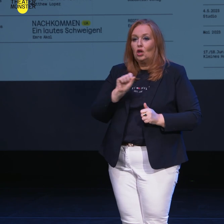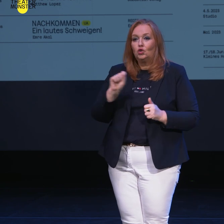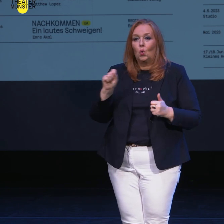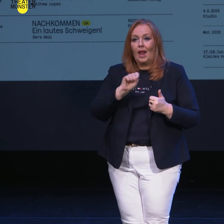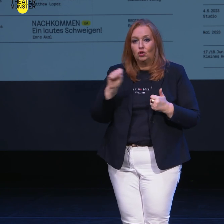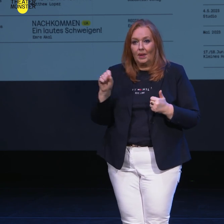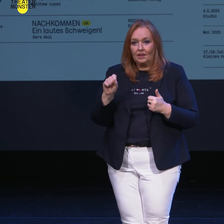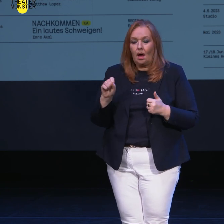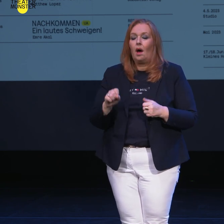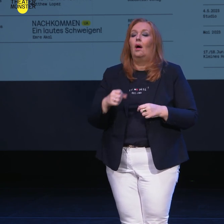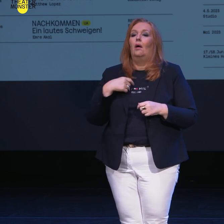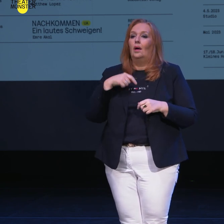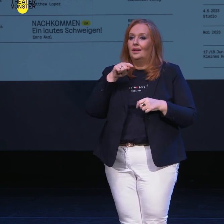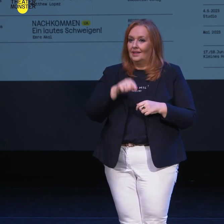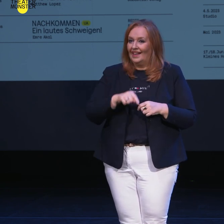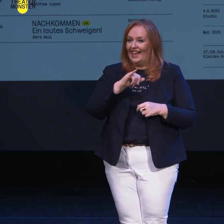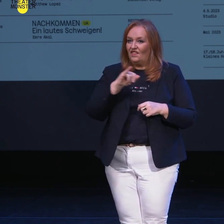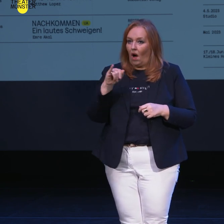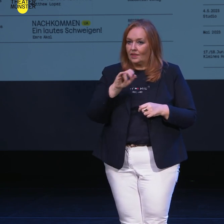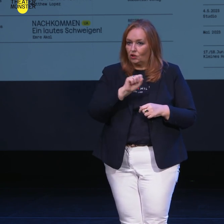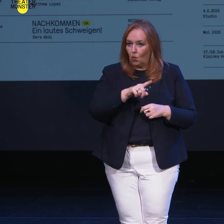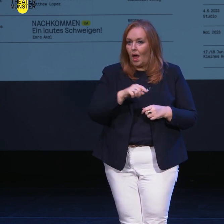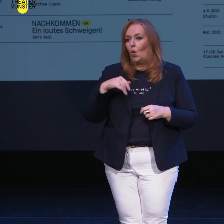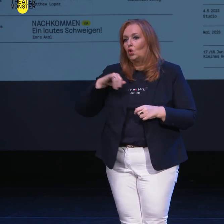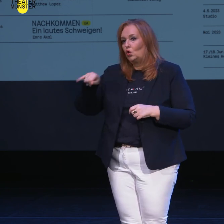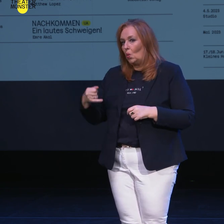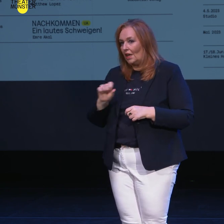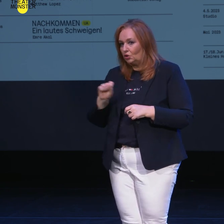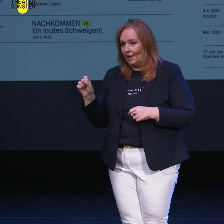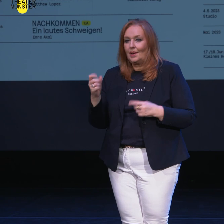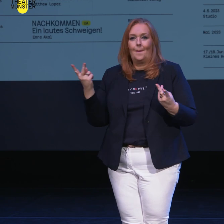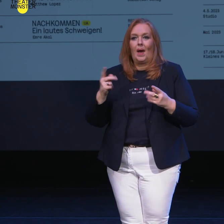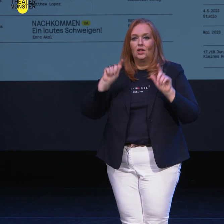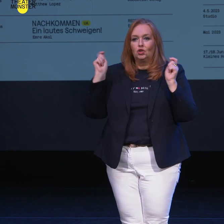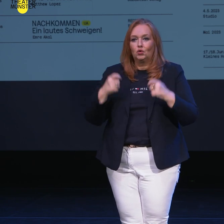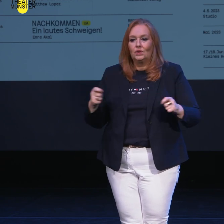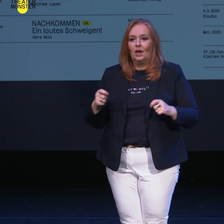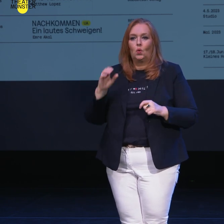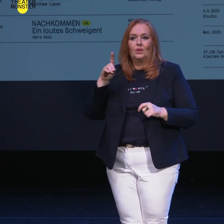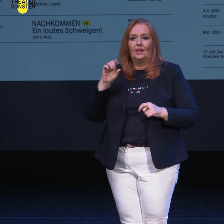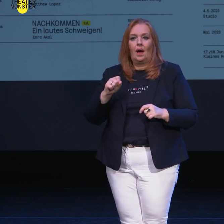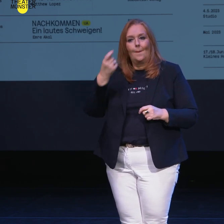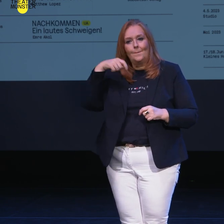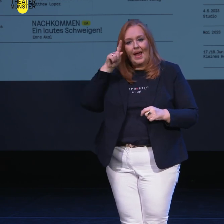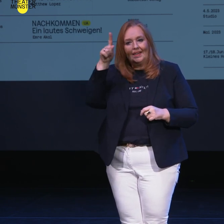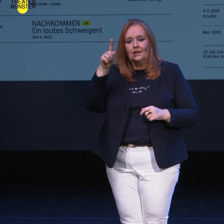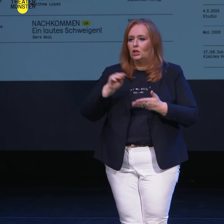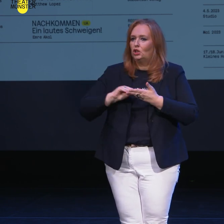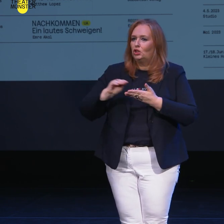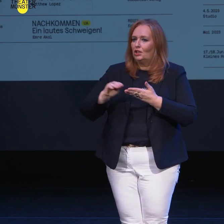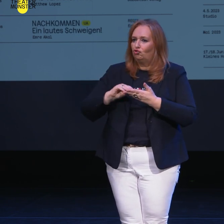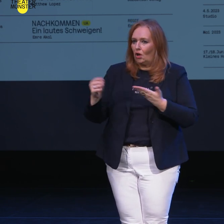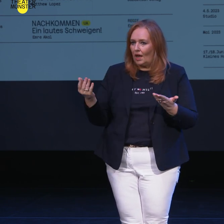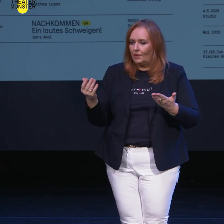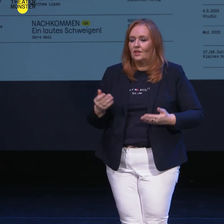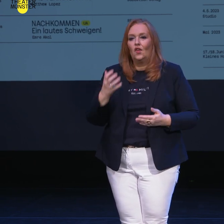Spreta, bestehend aus Ivana Sokola und Jonas Spreta. Die beide studieren an der ODK ein Berlin-Szenisches Schreiben. Und